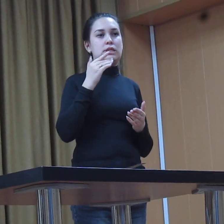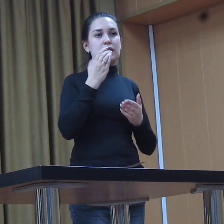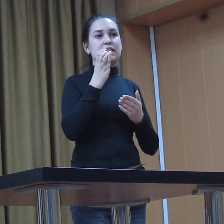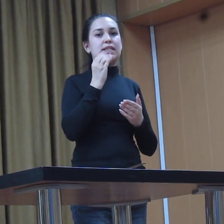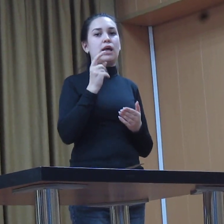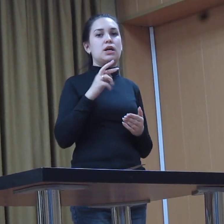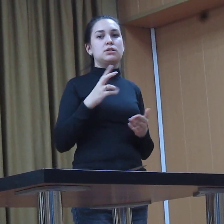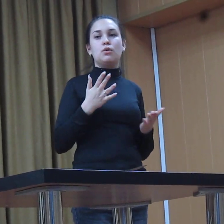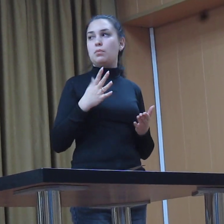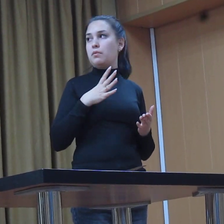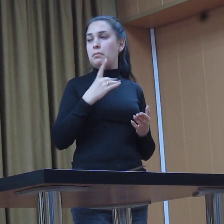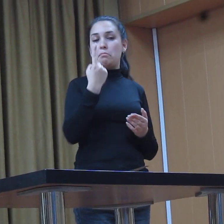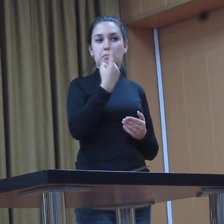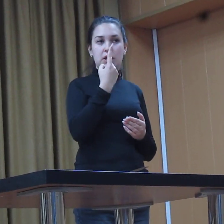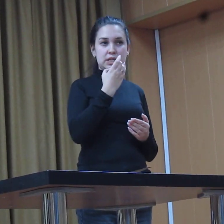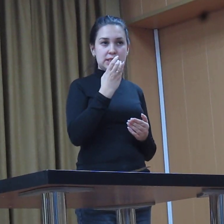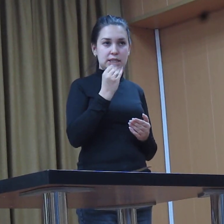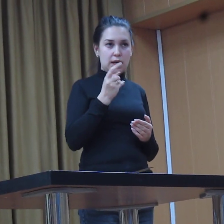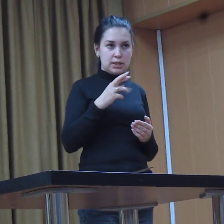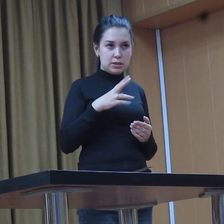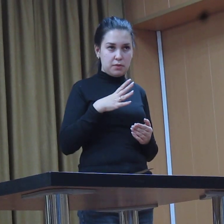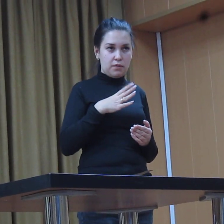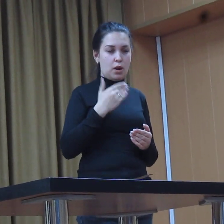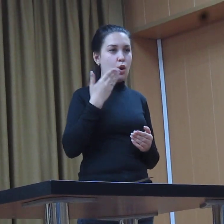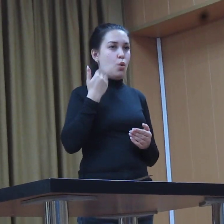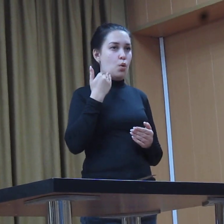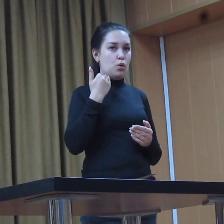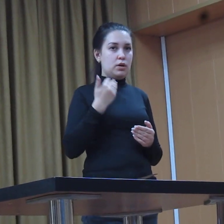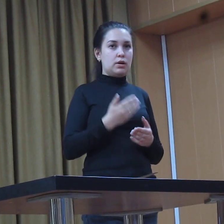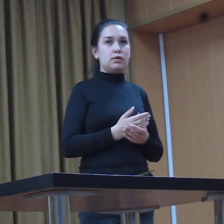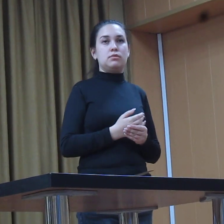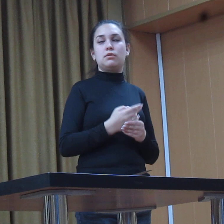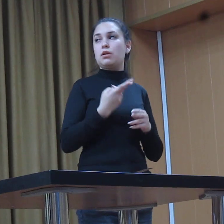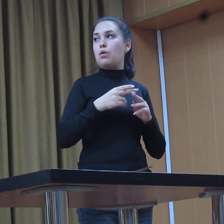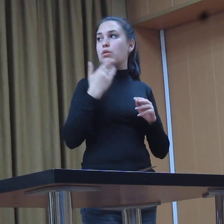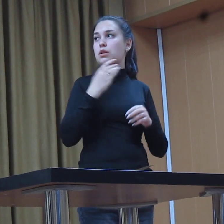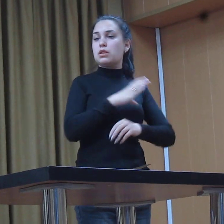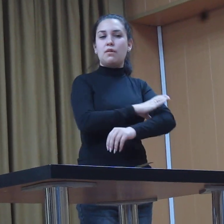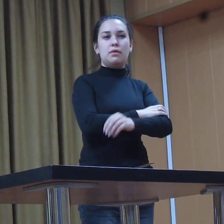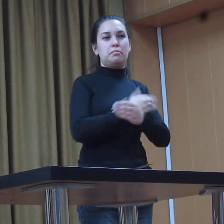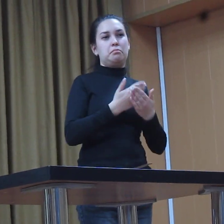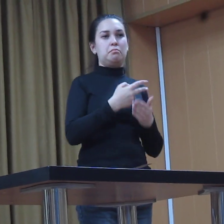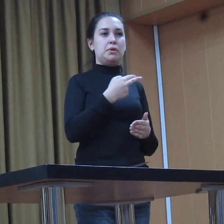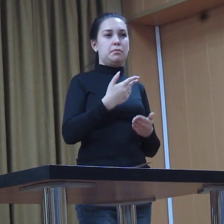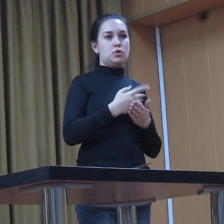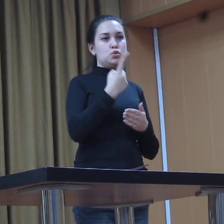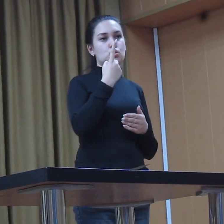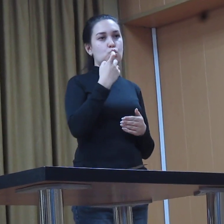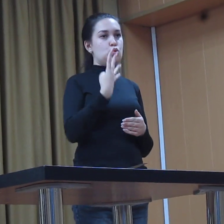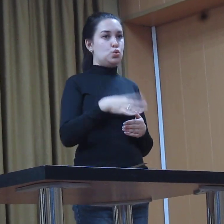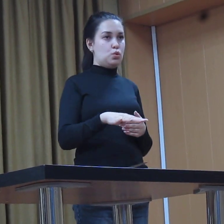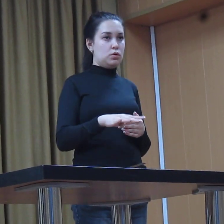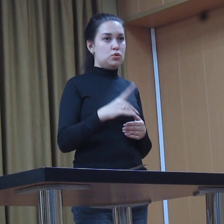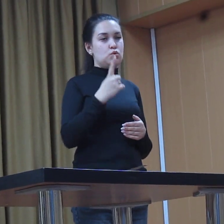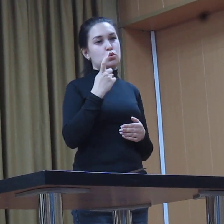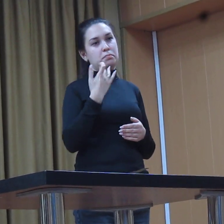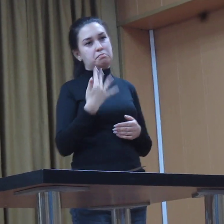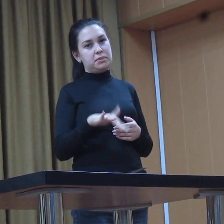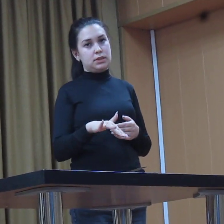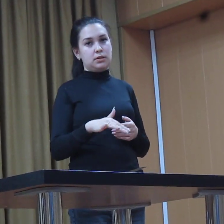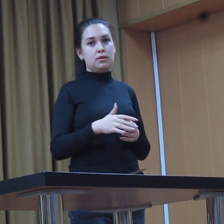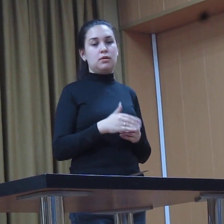стадии. Бывает первая стадия легкая, это когда давление примерно вот 140-150,